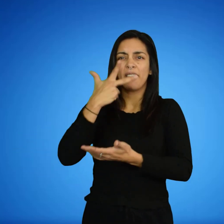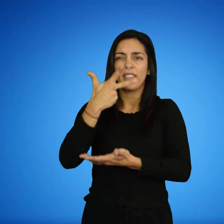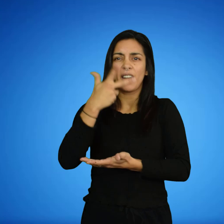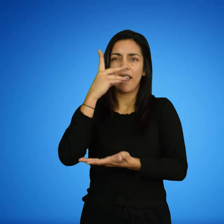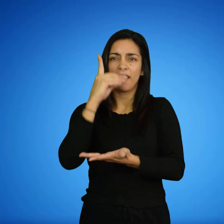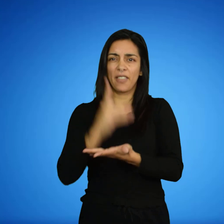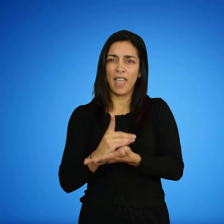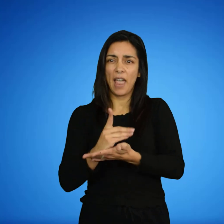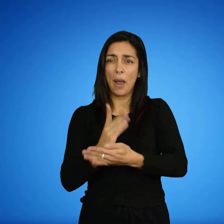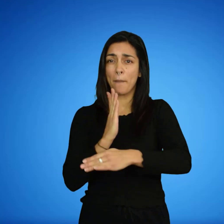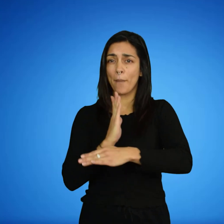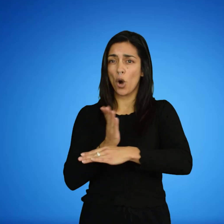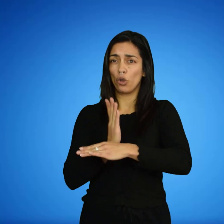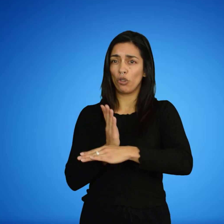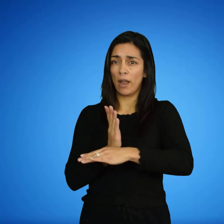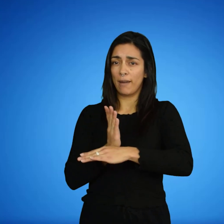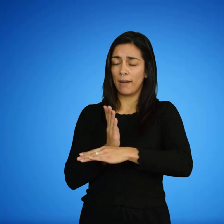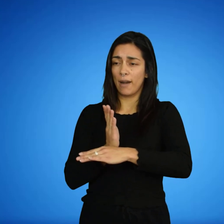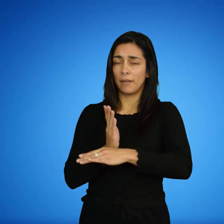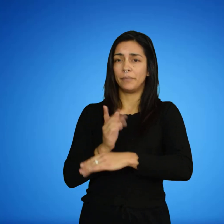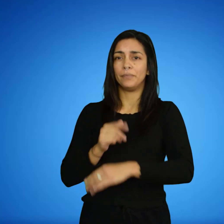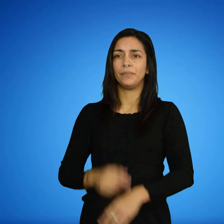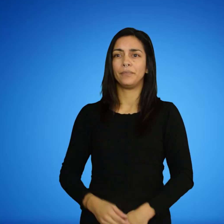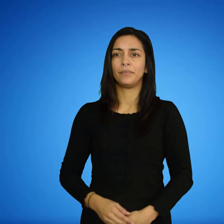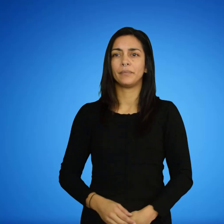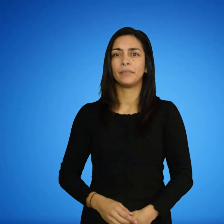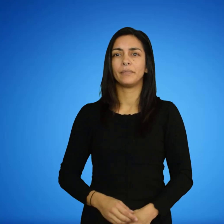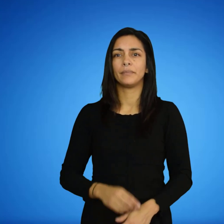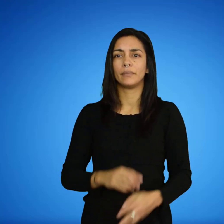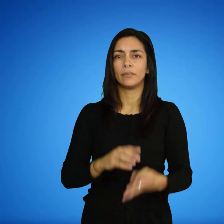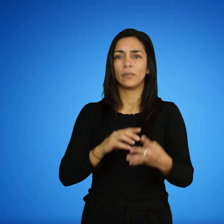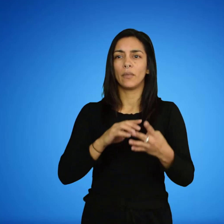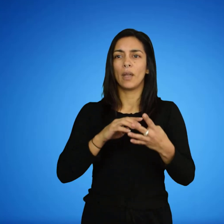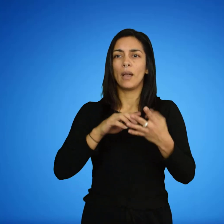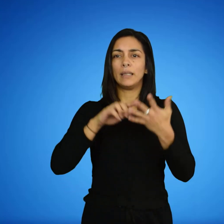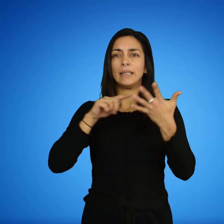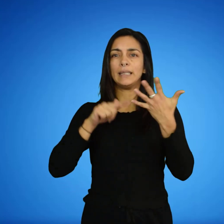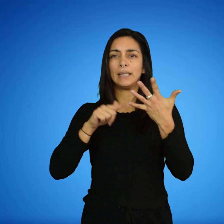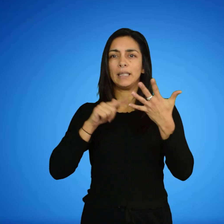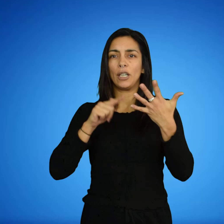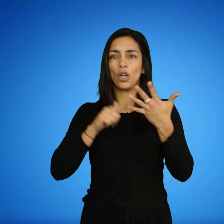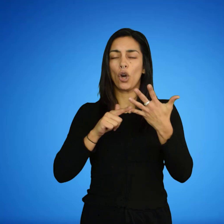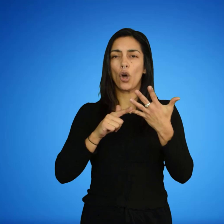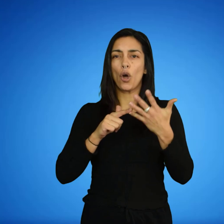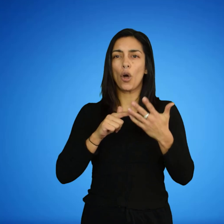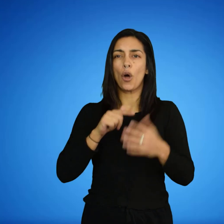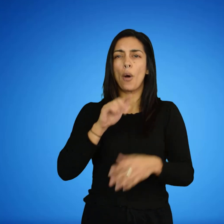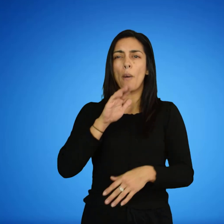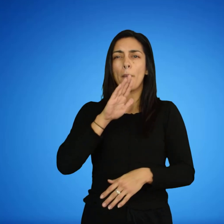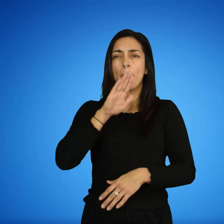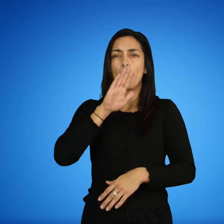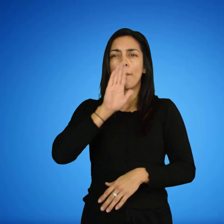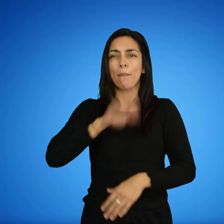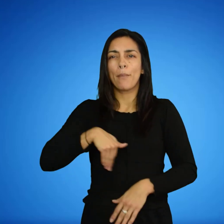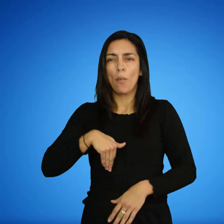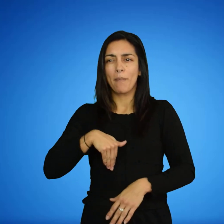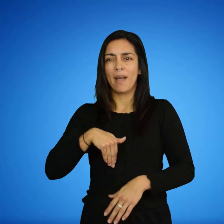mecánicas de sólidos, como dureza, fragilidad, maleabilidad y propiedades de líquidos como la